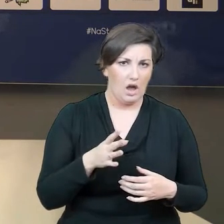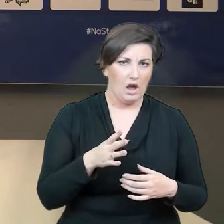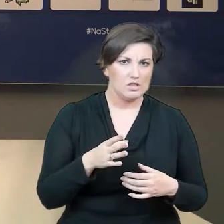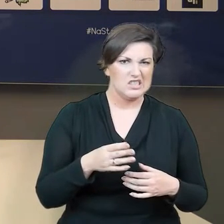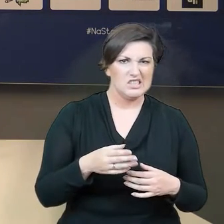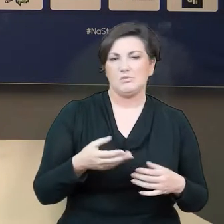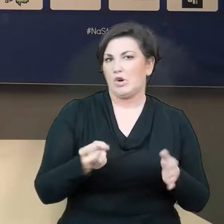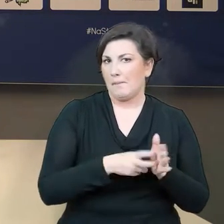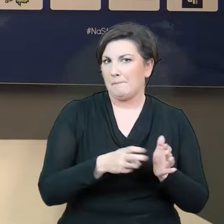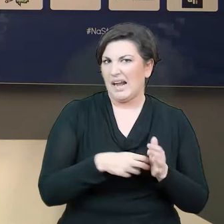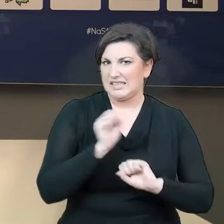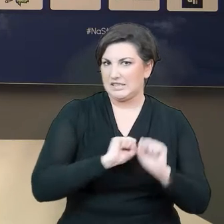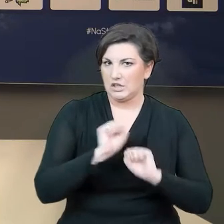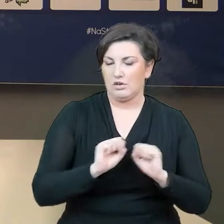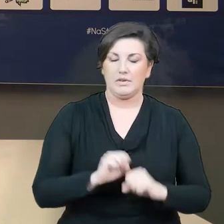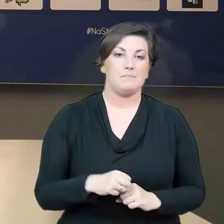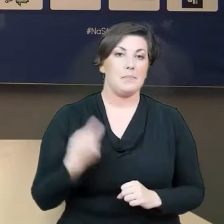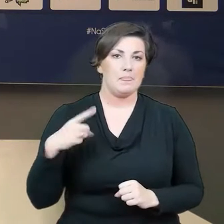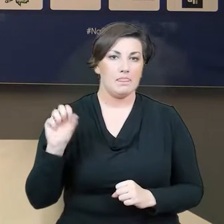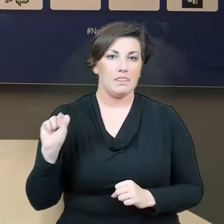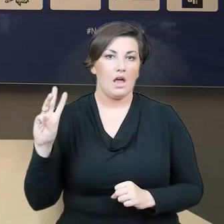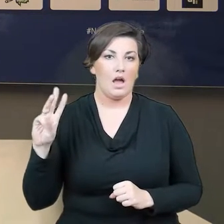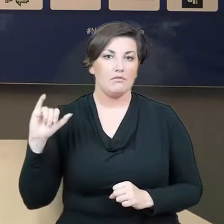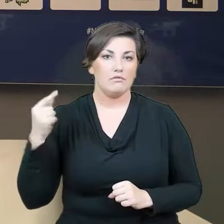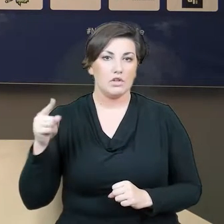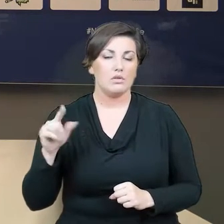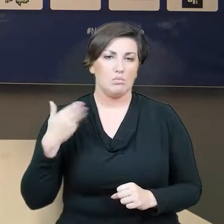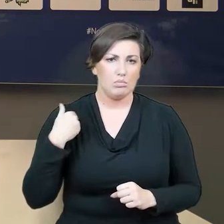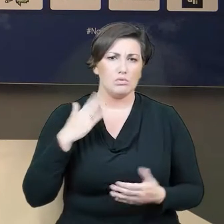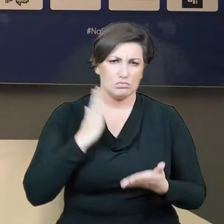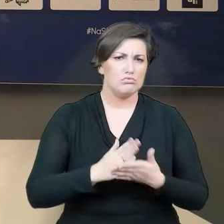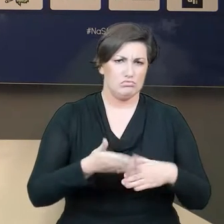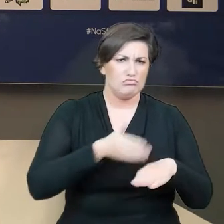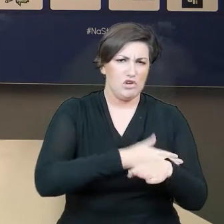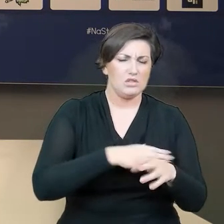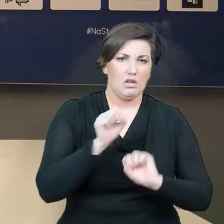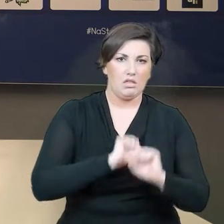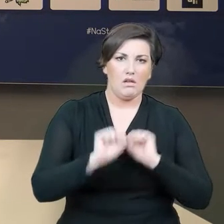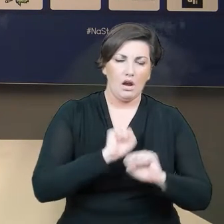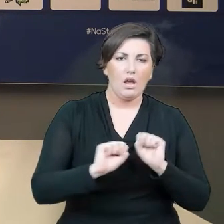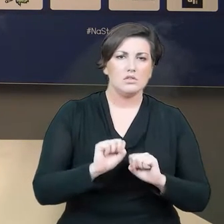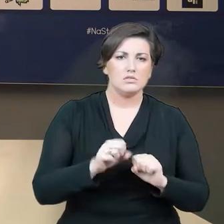treningach. Dawid na pewno ma jeszcze braki, które